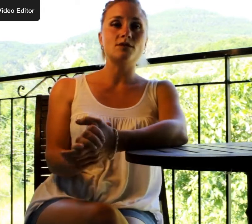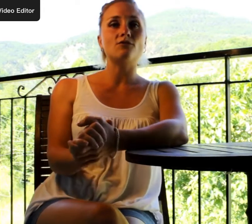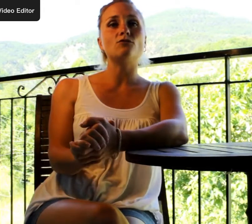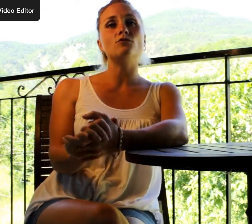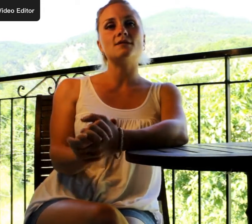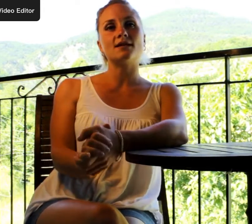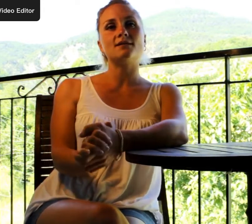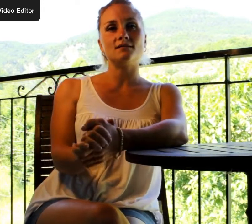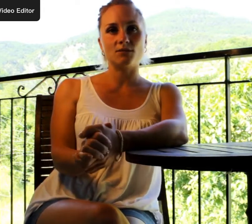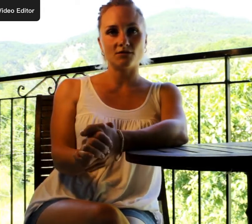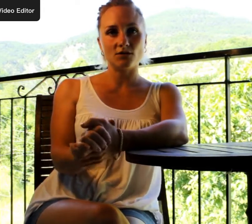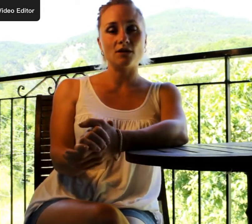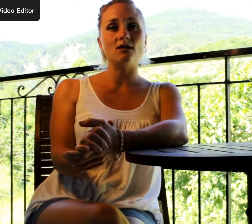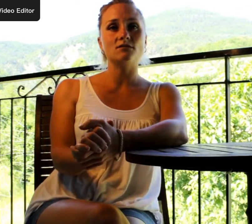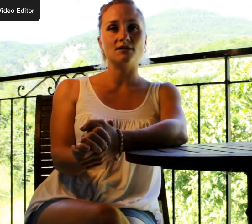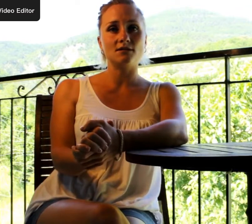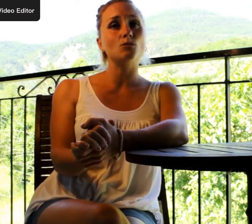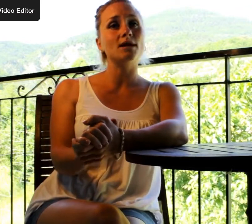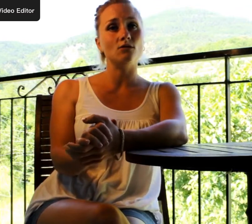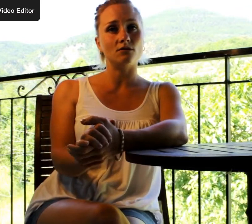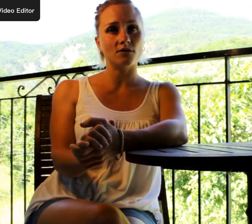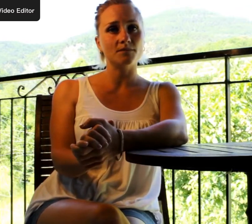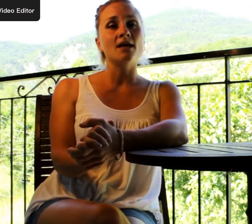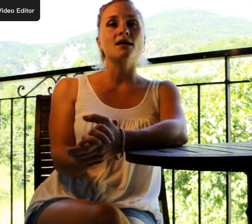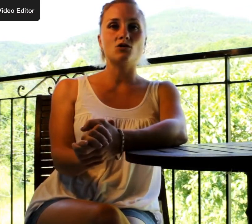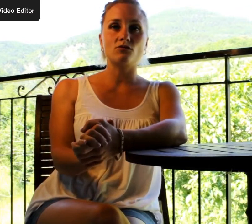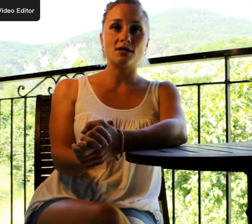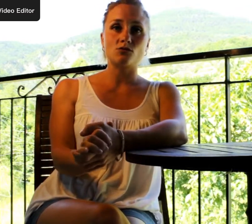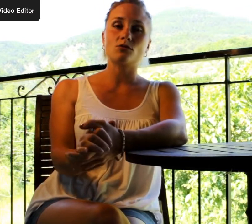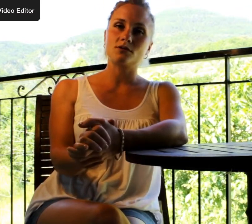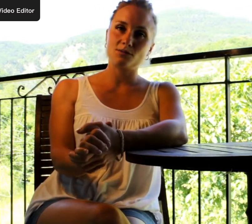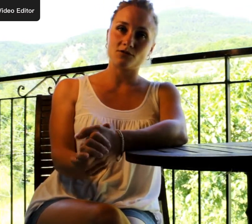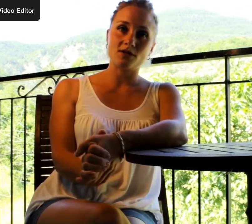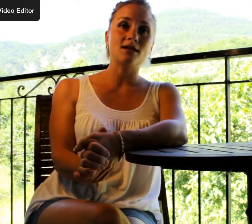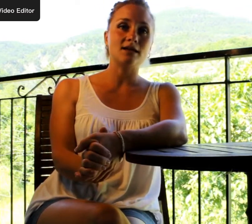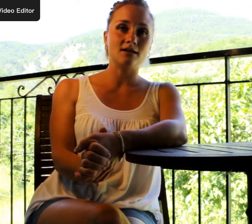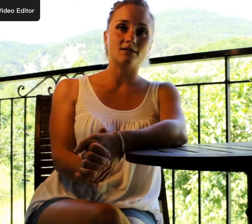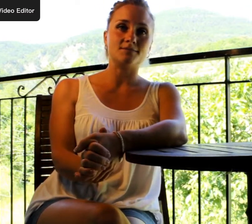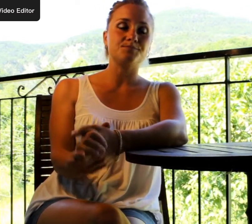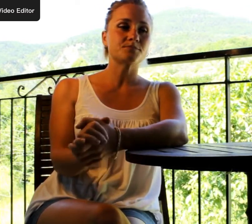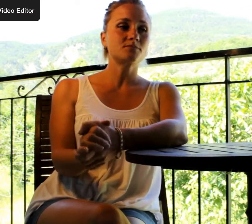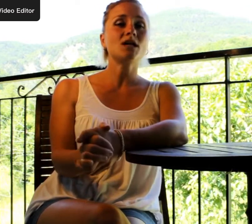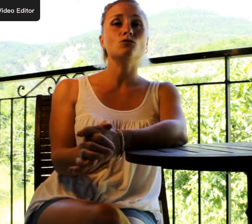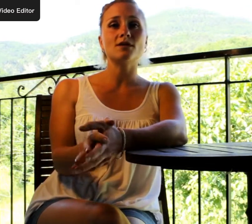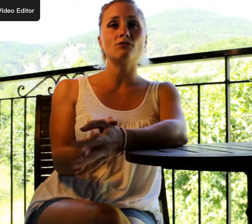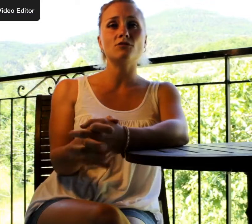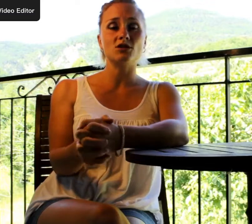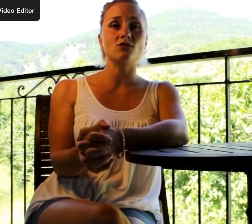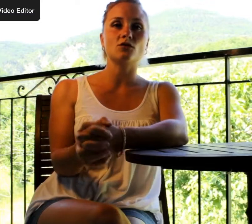avons vu certains des bienfaits de la langue des signes auprès de l'enfant et je vous assure que des bienfaits, il n en a. Nous avons vu déjà dans un